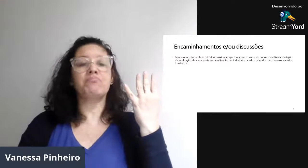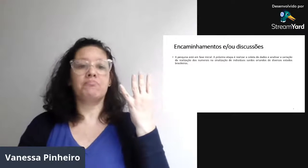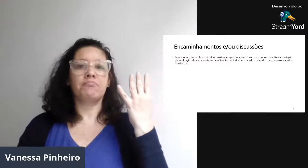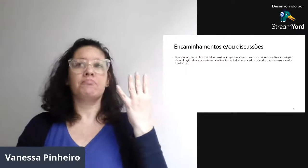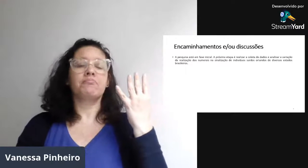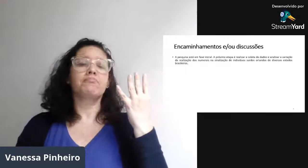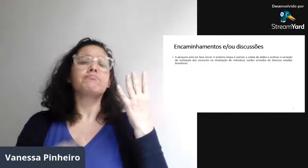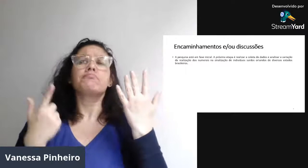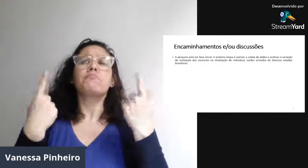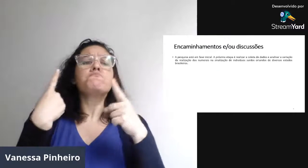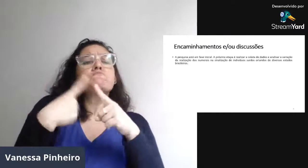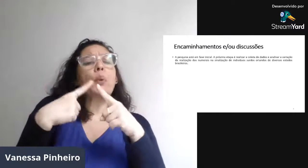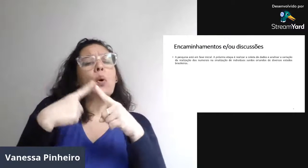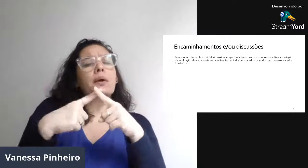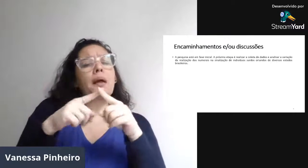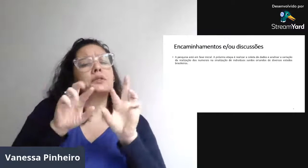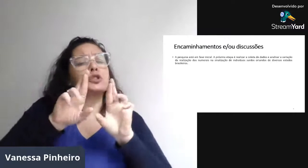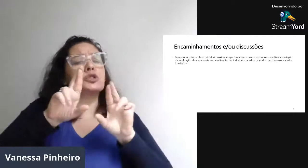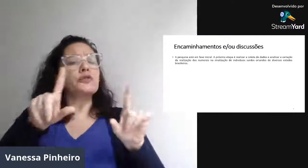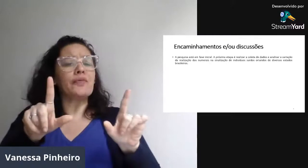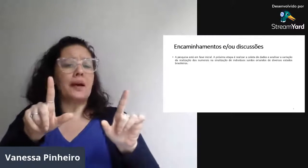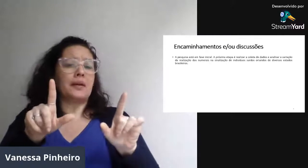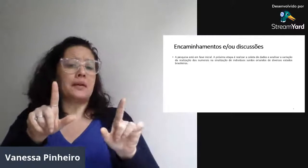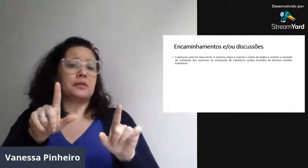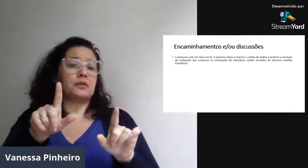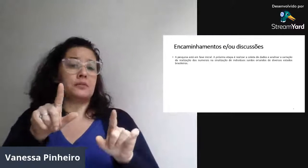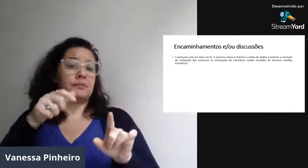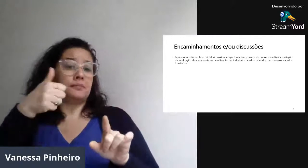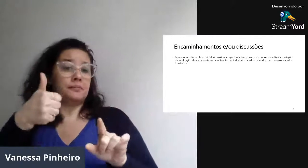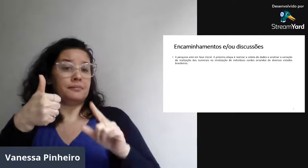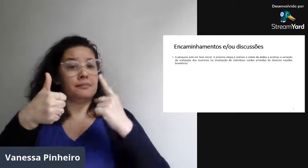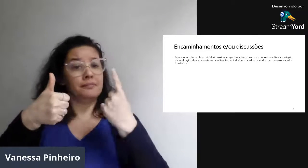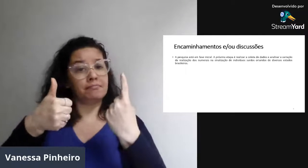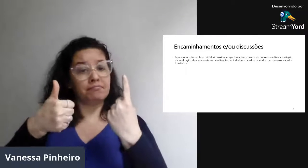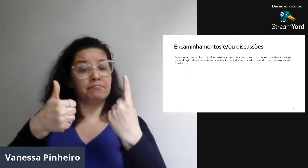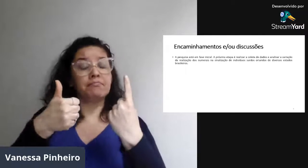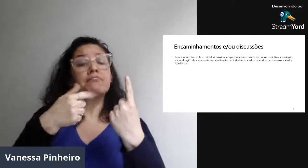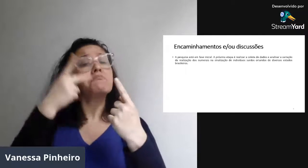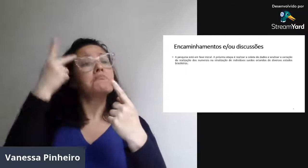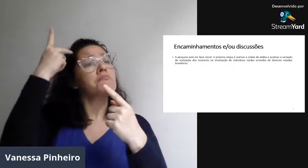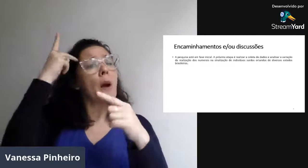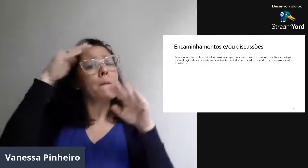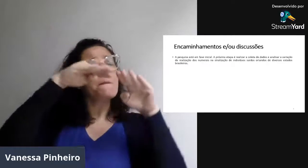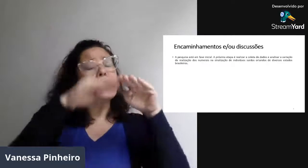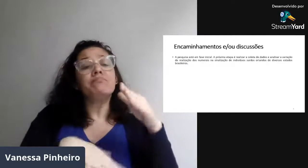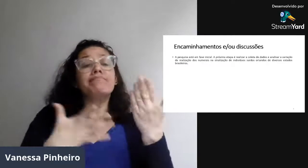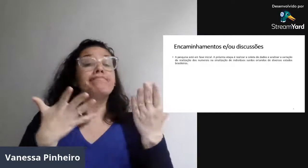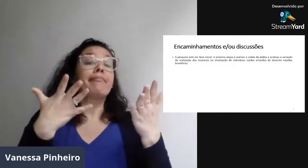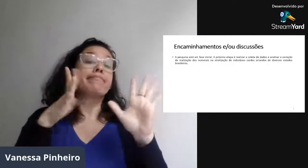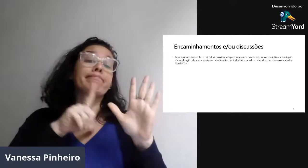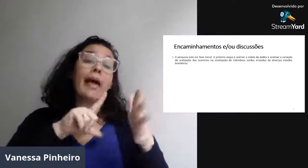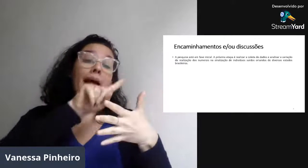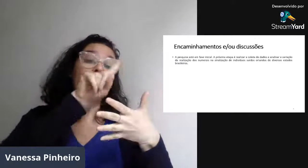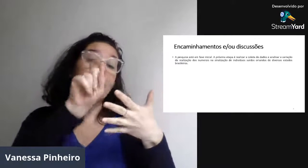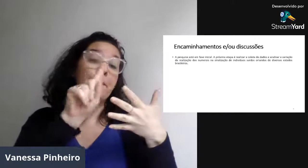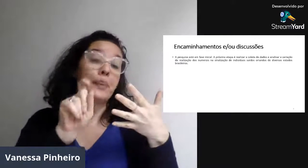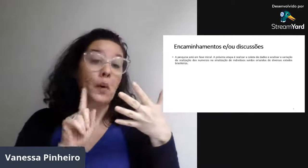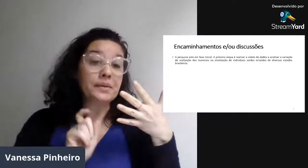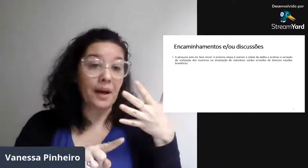quatro, dessa forma. Mas por que teve essa diferenciação desse um para esse um? Por que de São Paulo para baixo tem